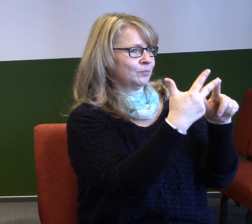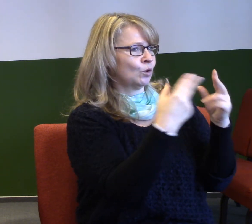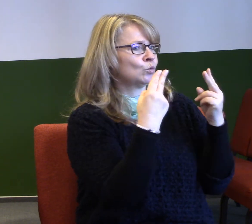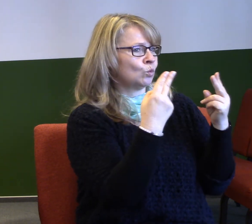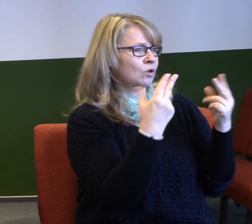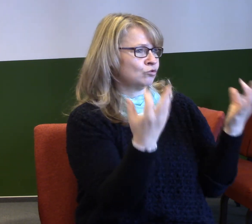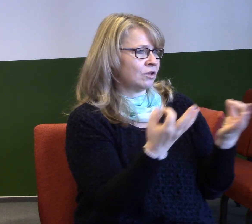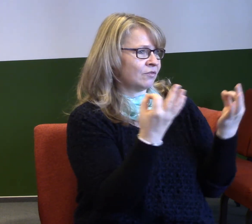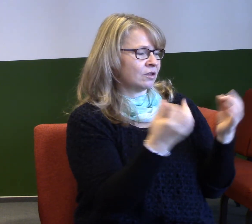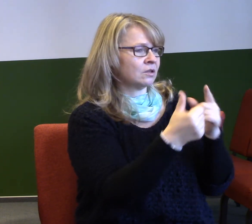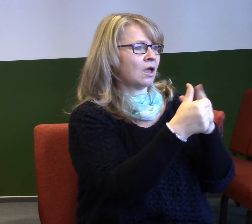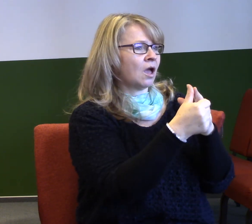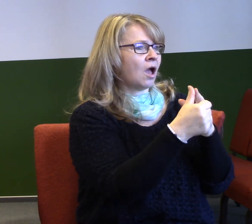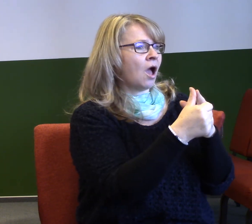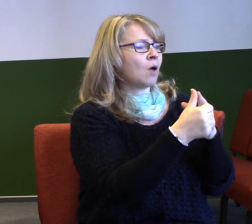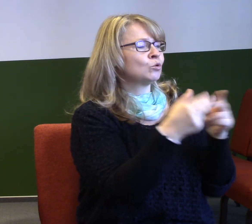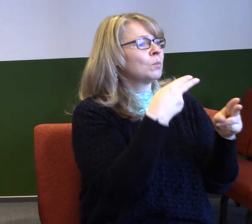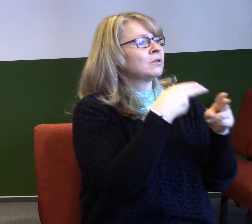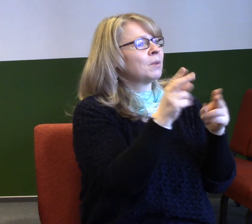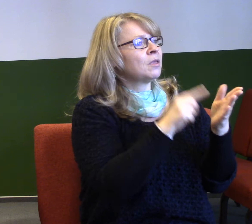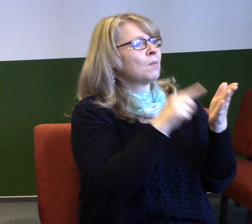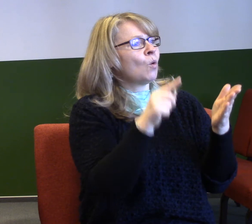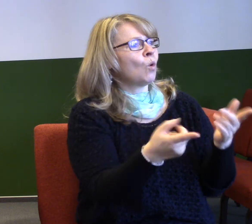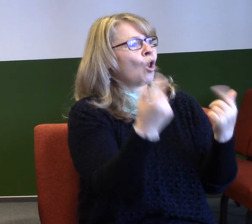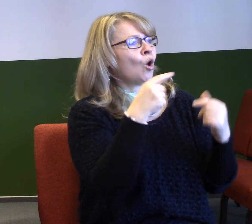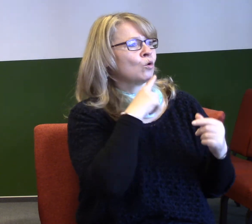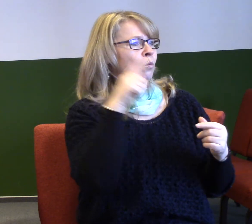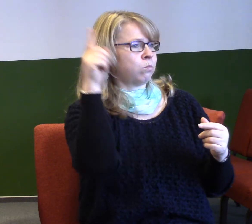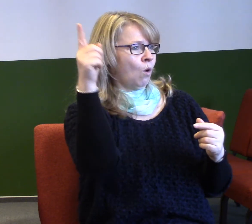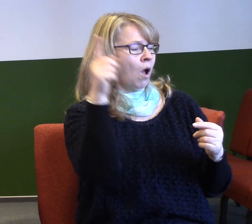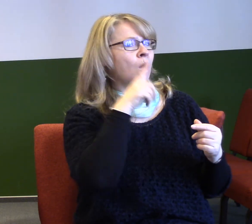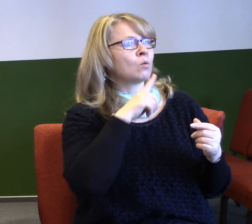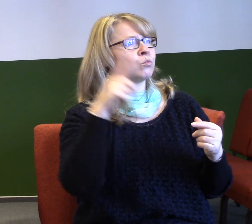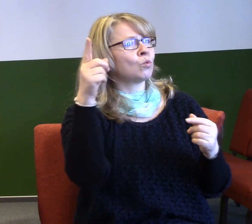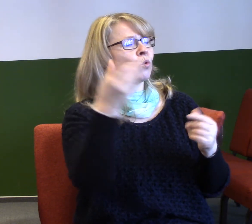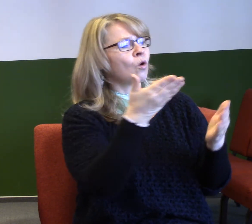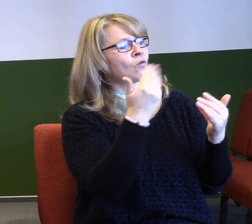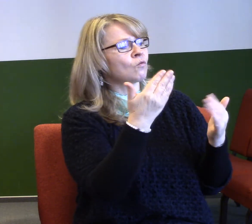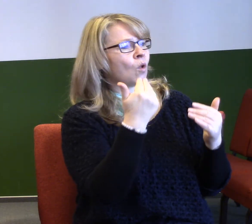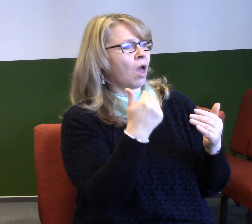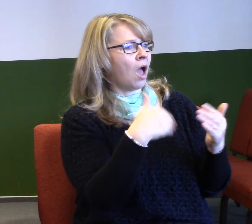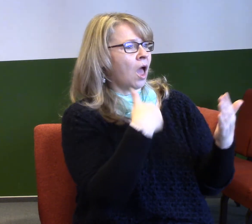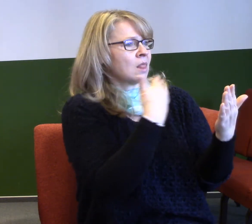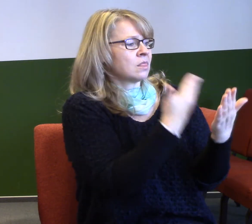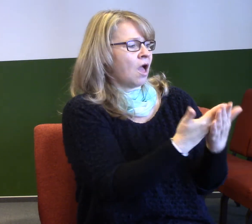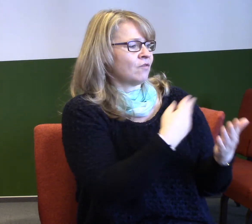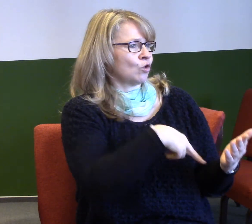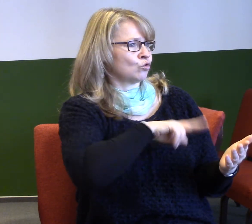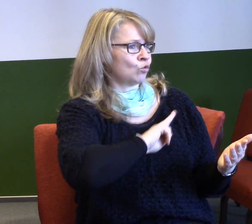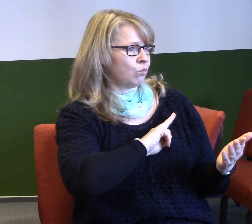abychom mohli naplnit úkol, který nám pán Bůh dal. Pán Bůh nás povolal, svěřil nám z odpovědnost za to, abychom